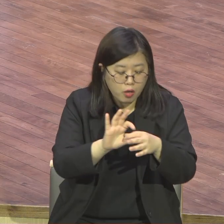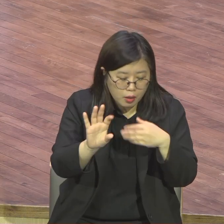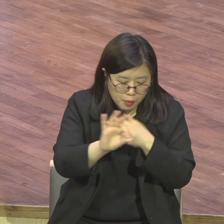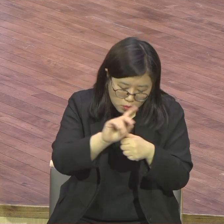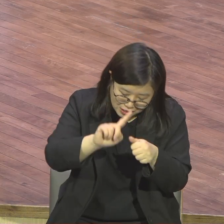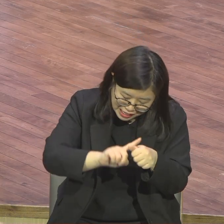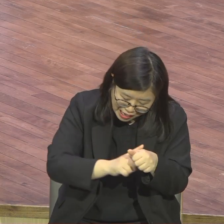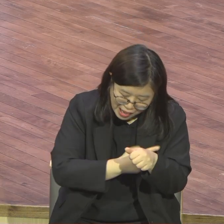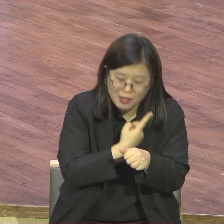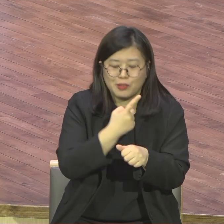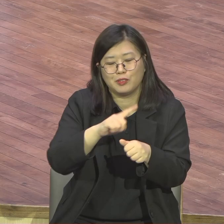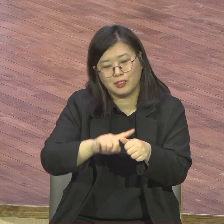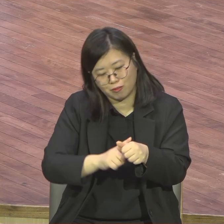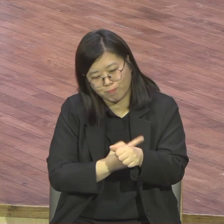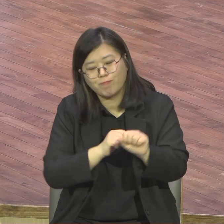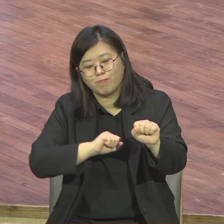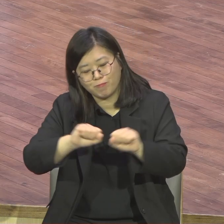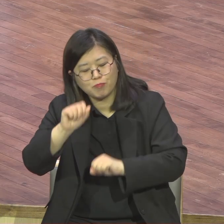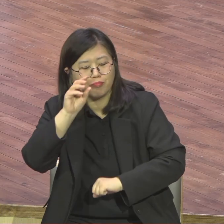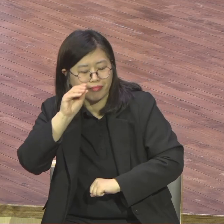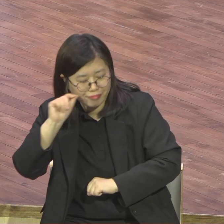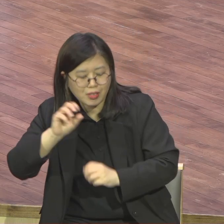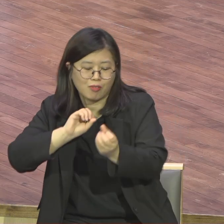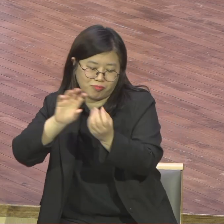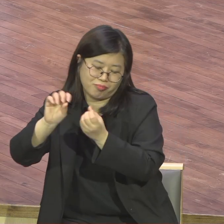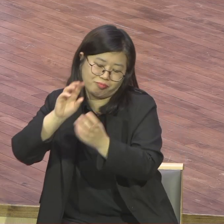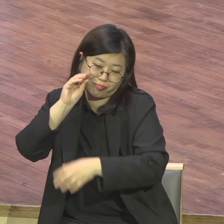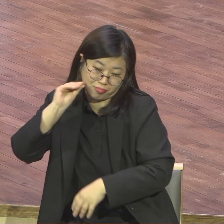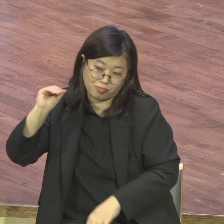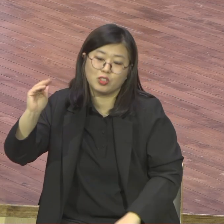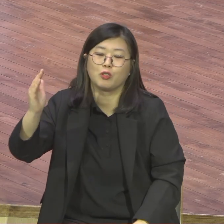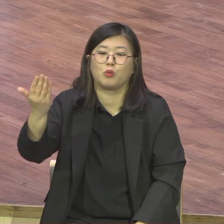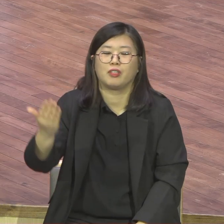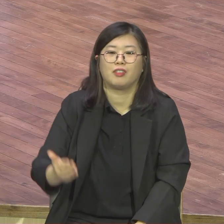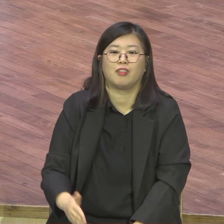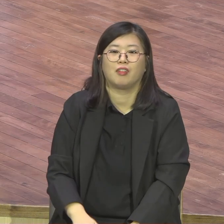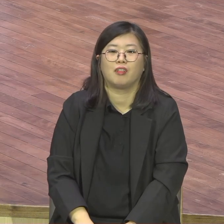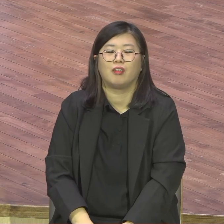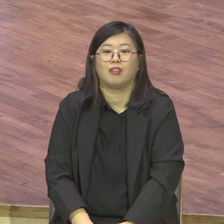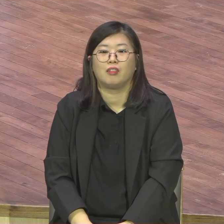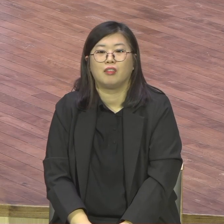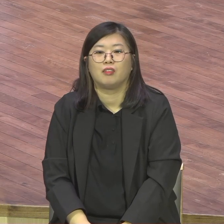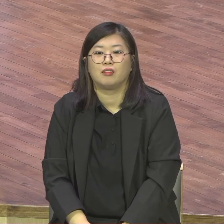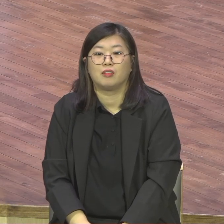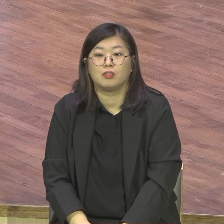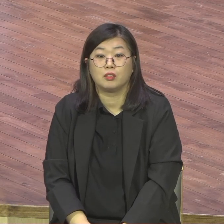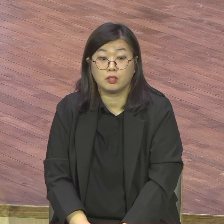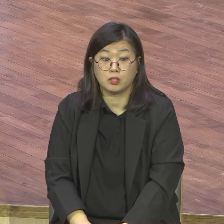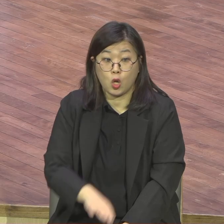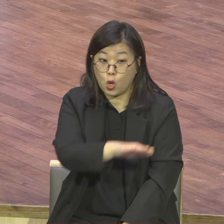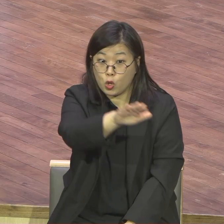그래서 하나님이 주신 것으로 여러분의 가깃불이 처리되고